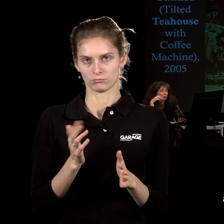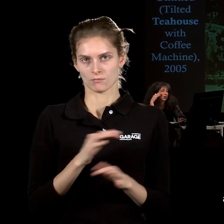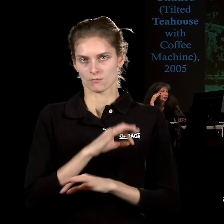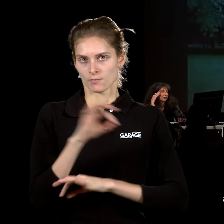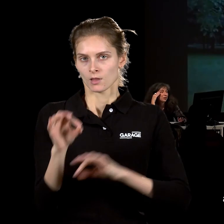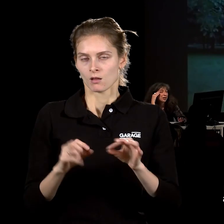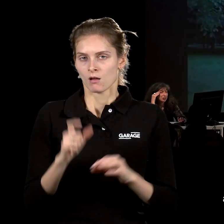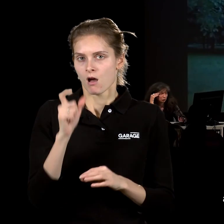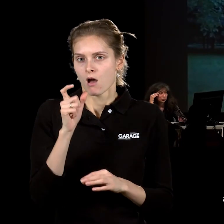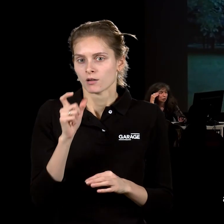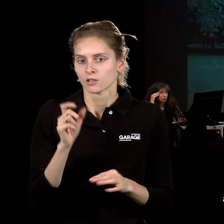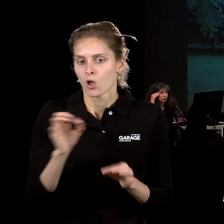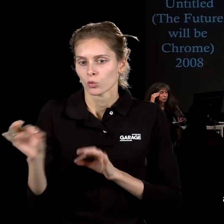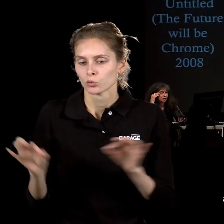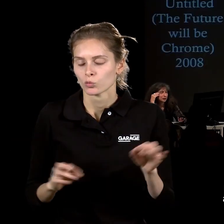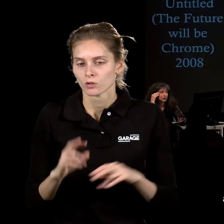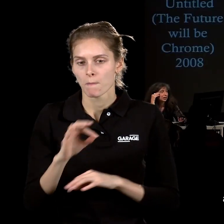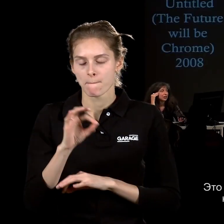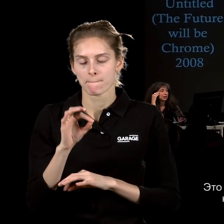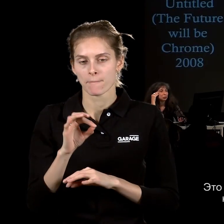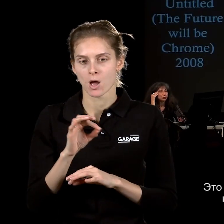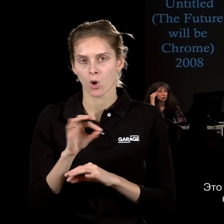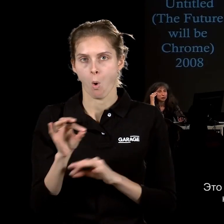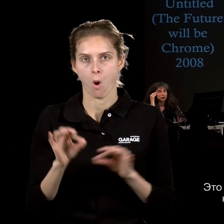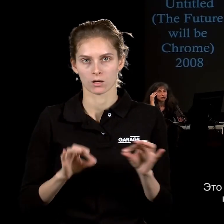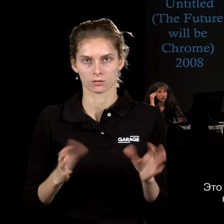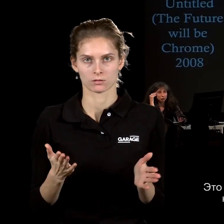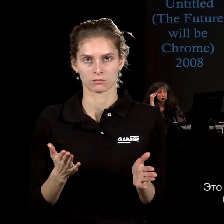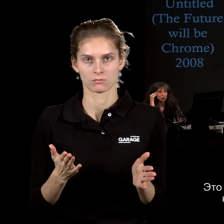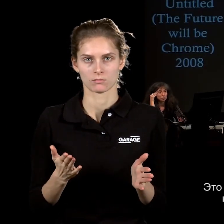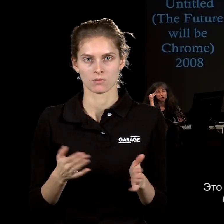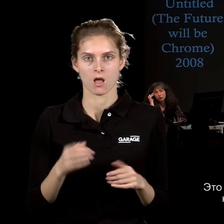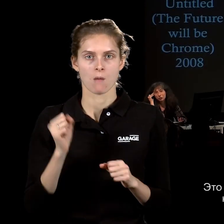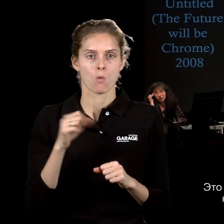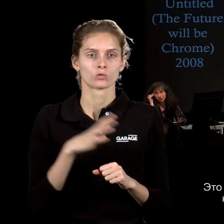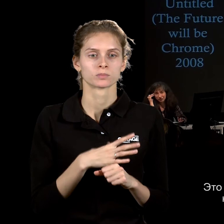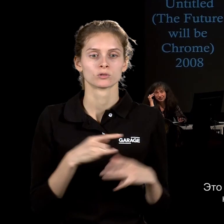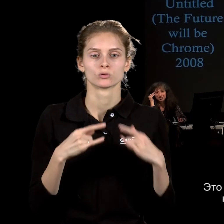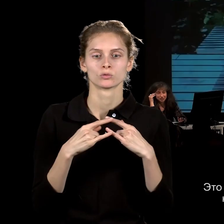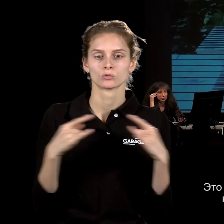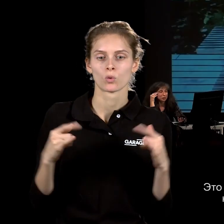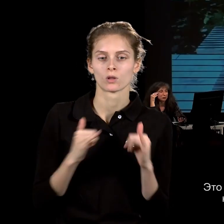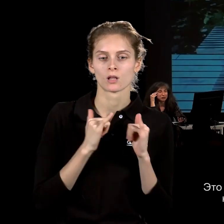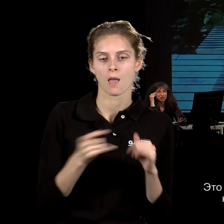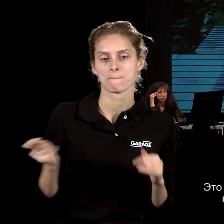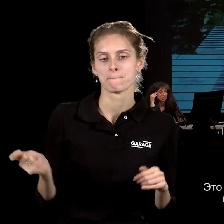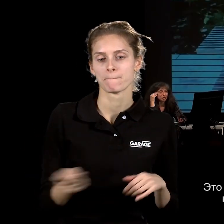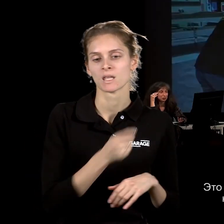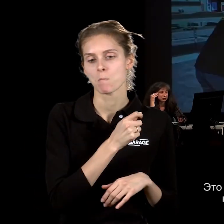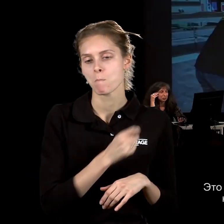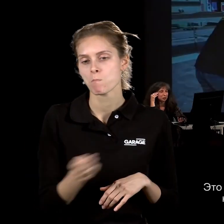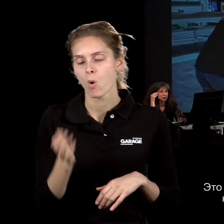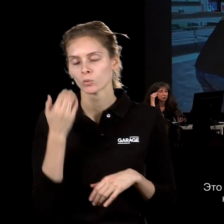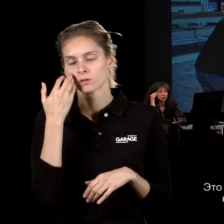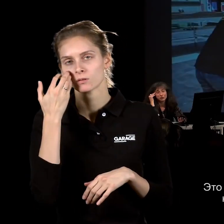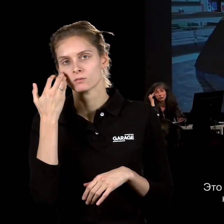архитектурный проект, но в который можно войти. Это может быть стол для пинг-понга, хромированный, на котором, ну